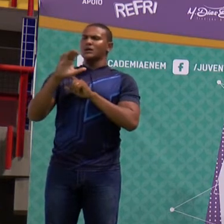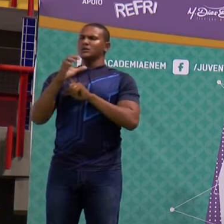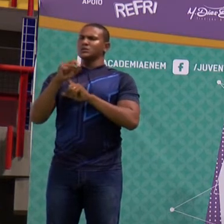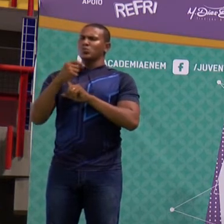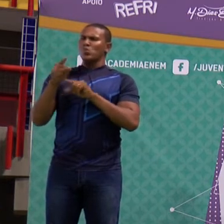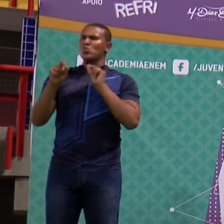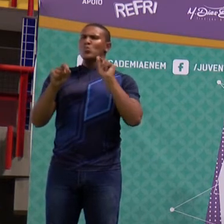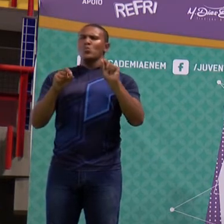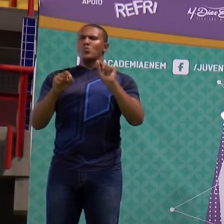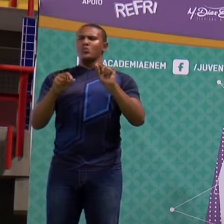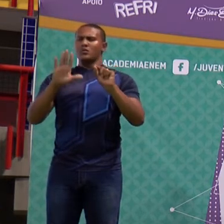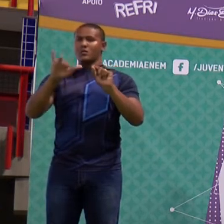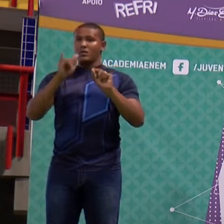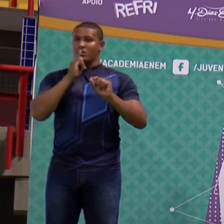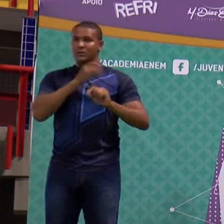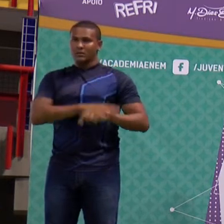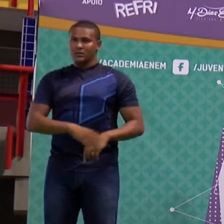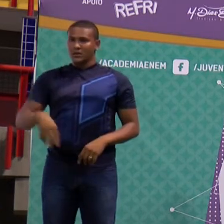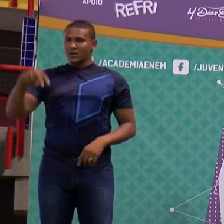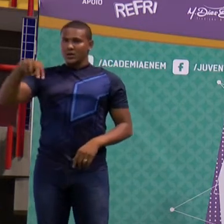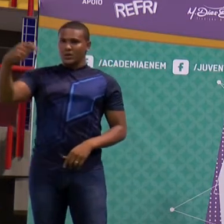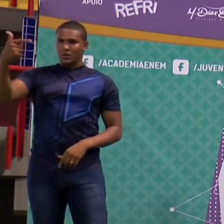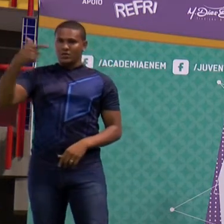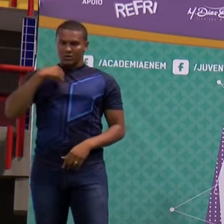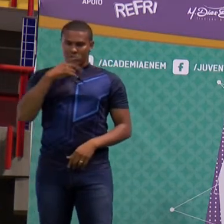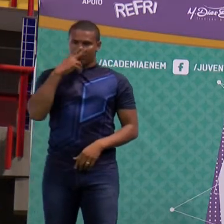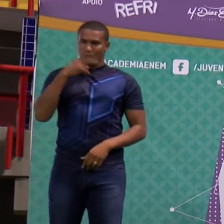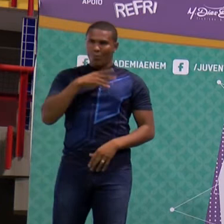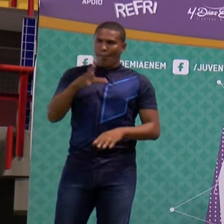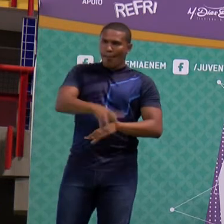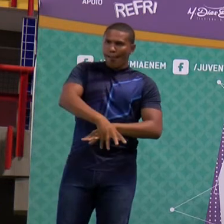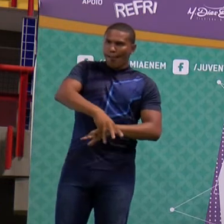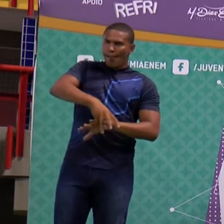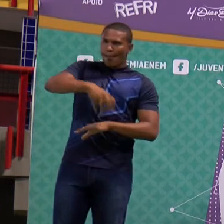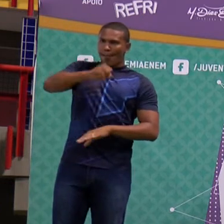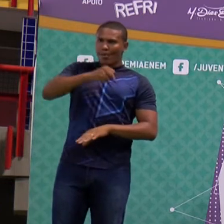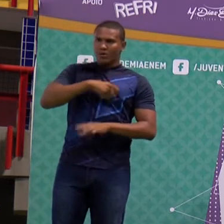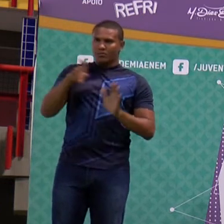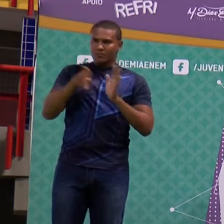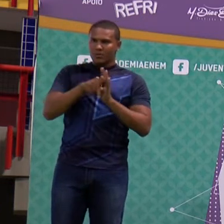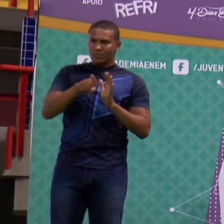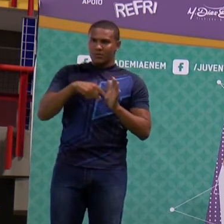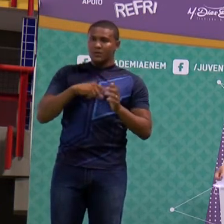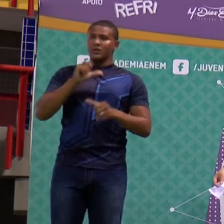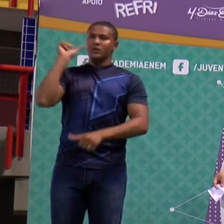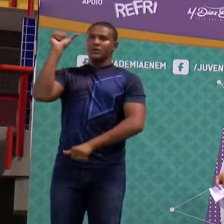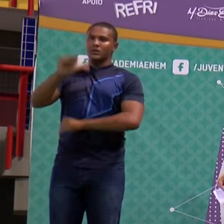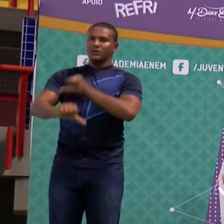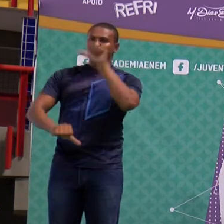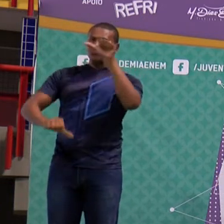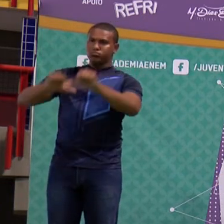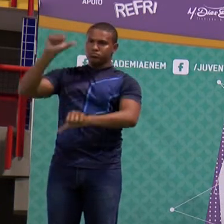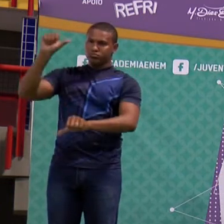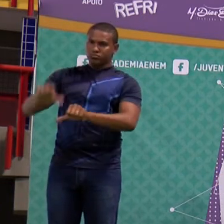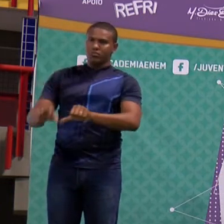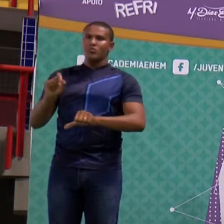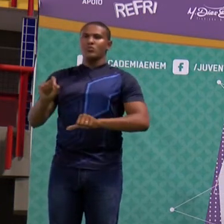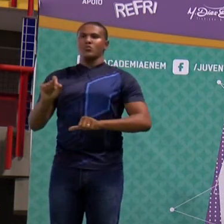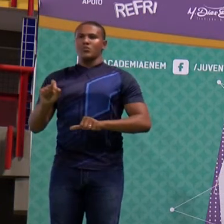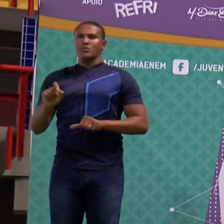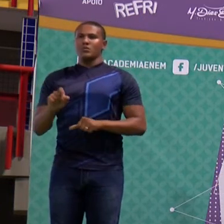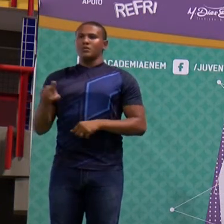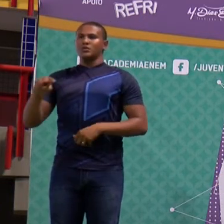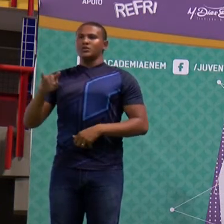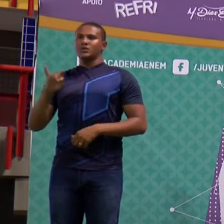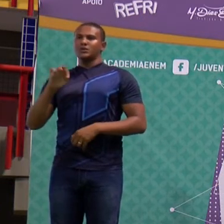É você pegar o nitrogênio do solo na forma de amônia e você convertê-lo em quê? Convertê-lo